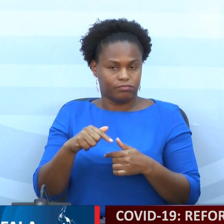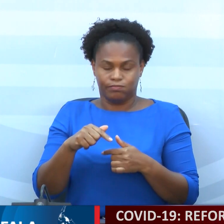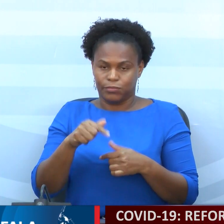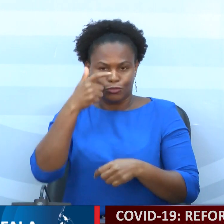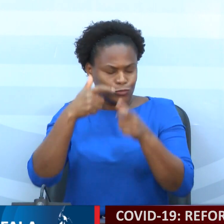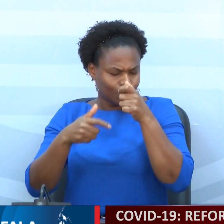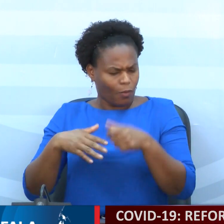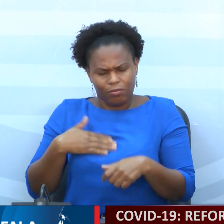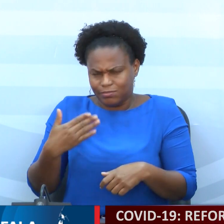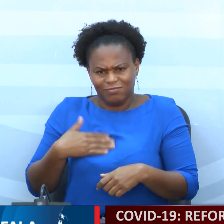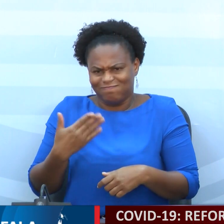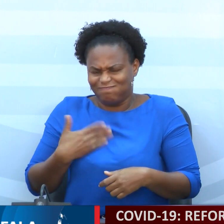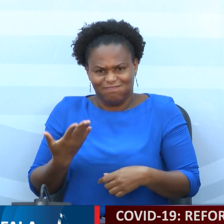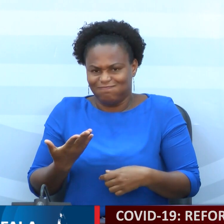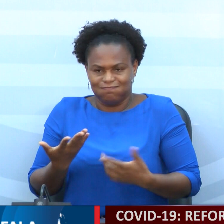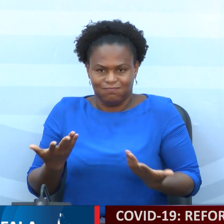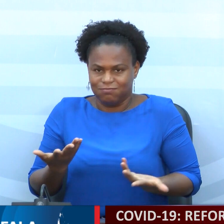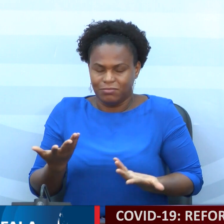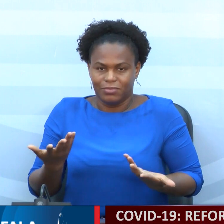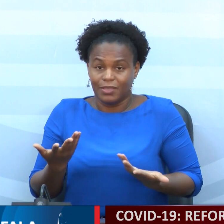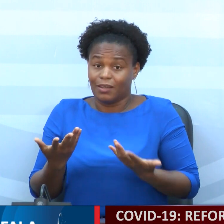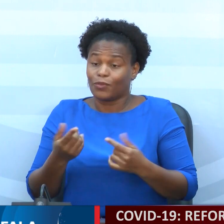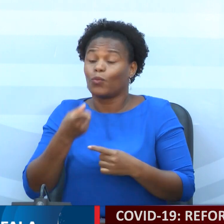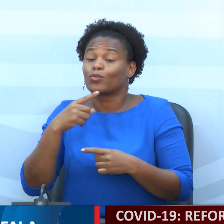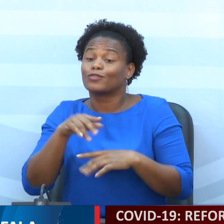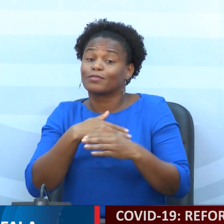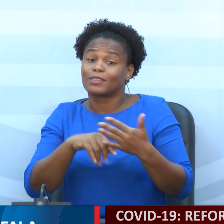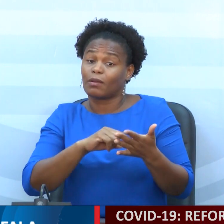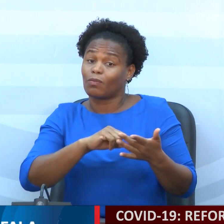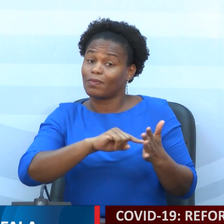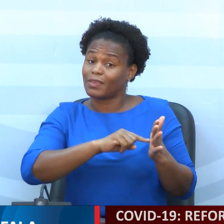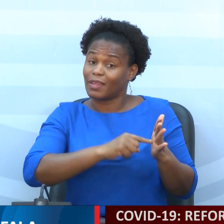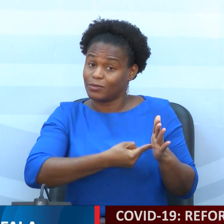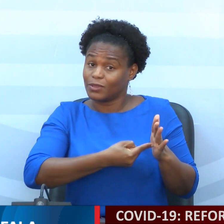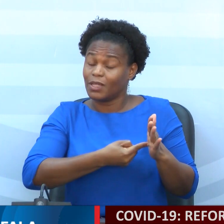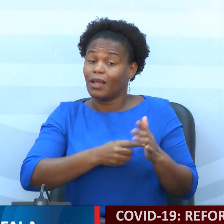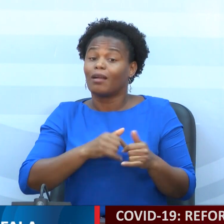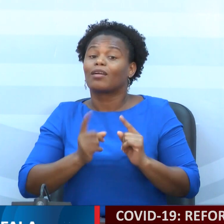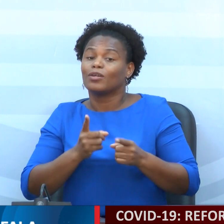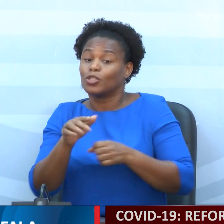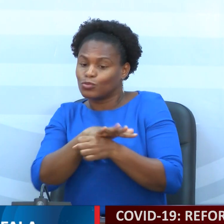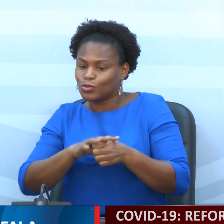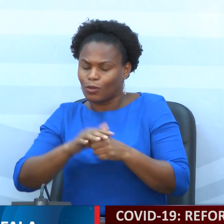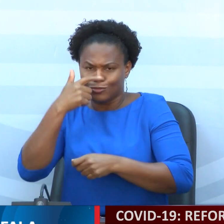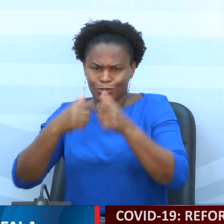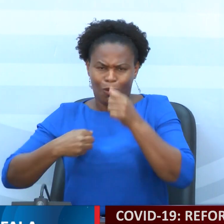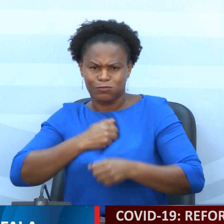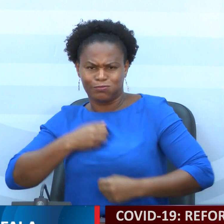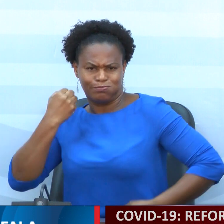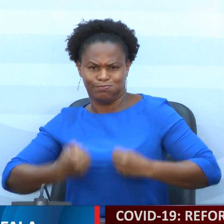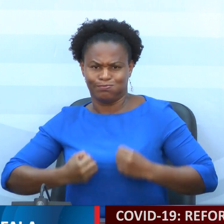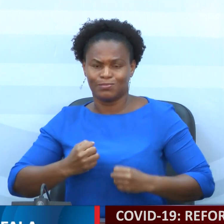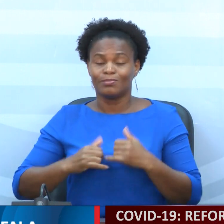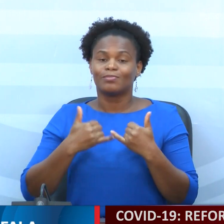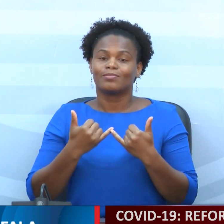em fazer, submeter os testes, em que houve esta situação de revolta e que